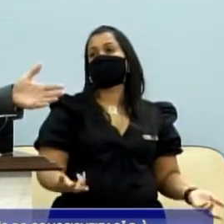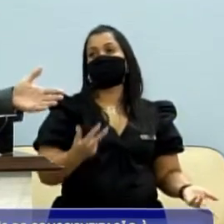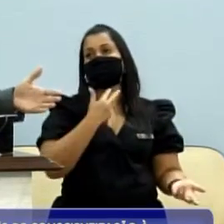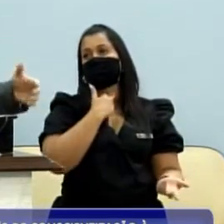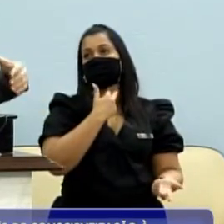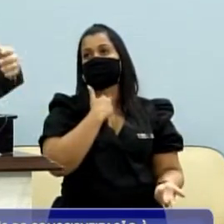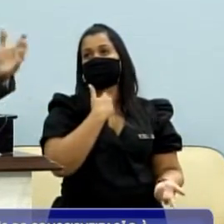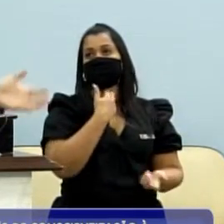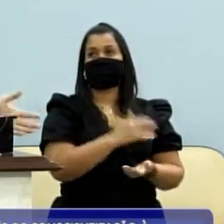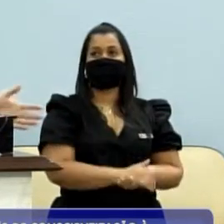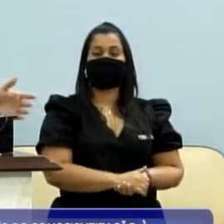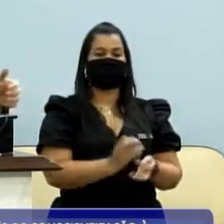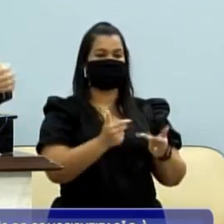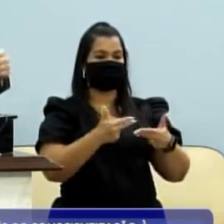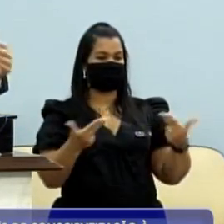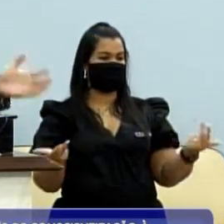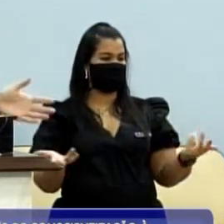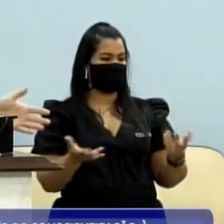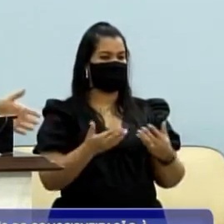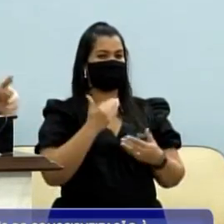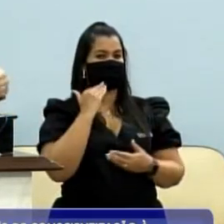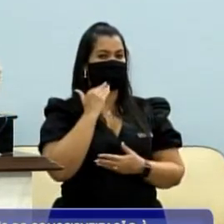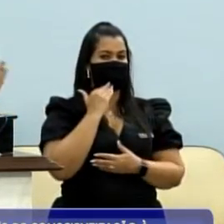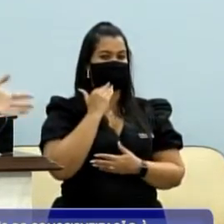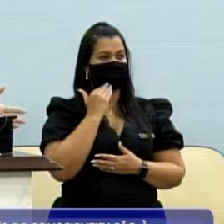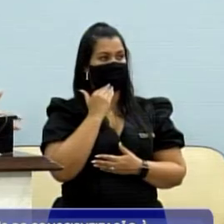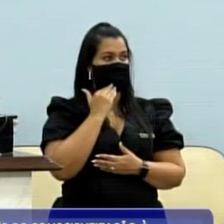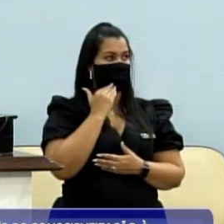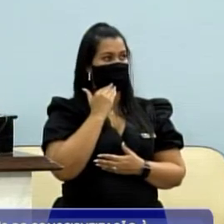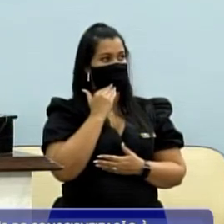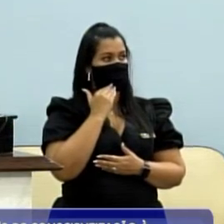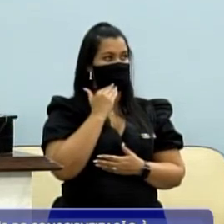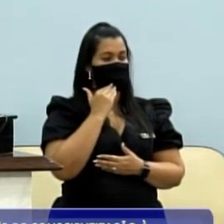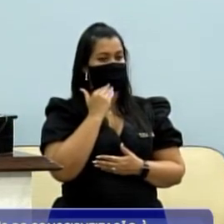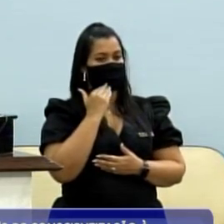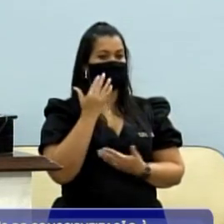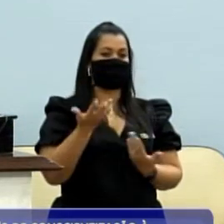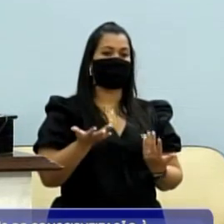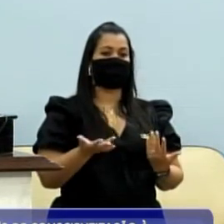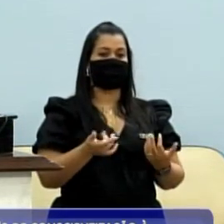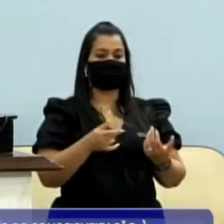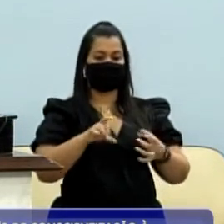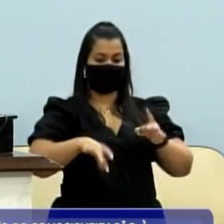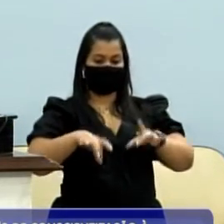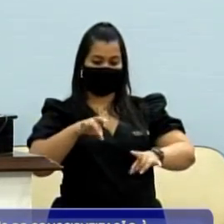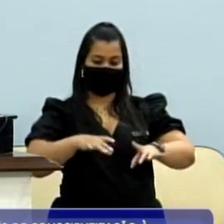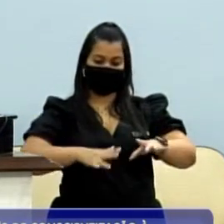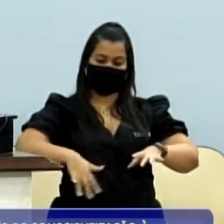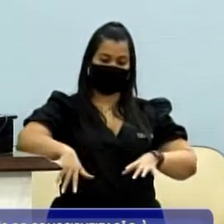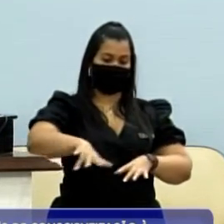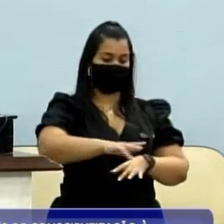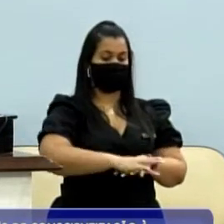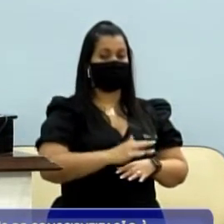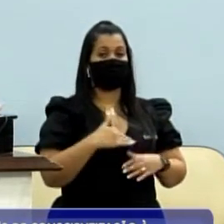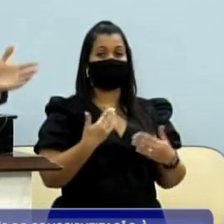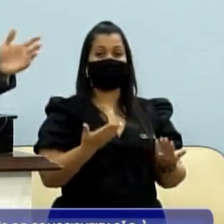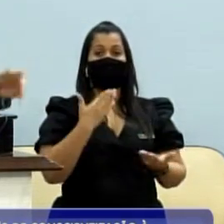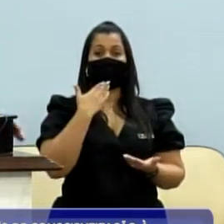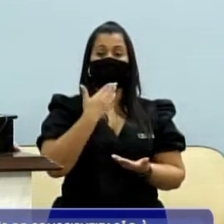alambrado, tudo arrebentado, falta de lixo, cacos de vidro pelo chão, então fica aí o pedido.